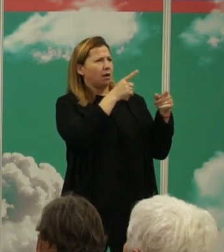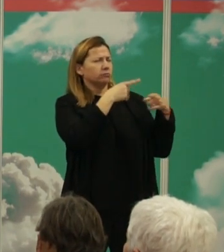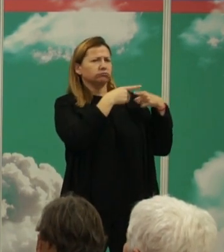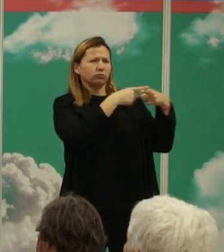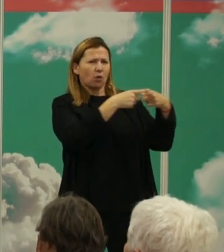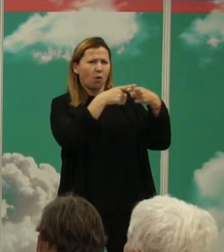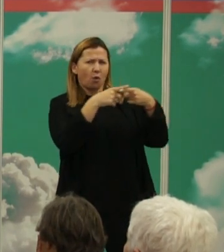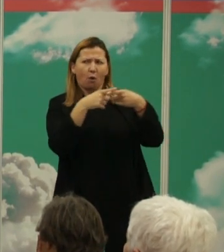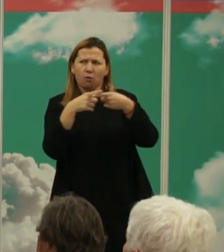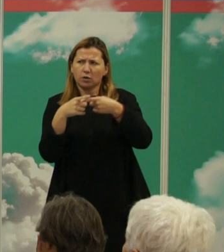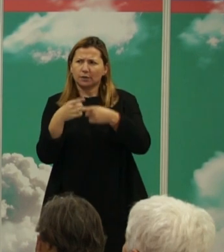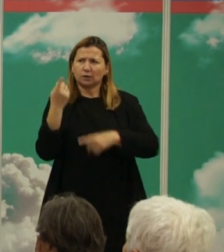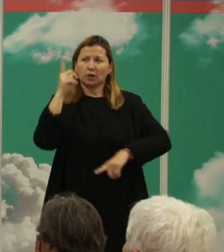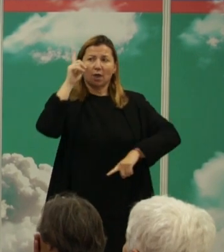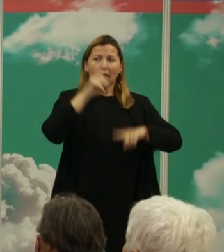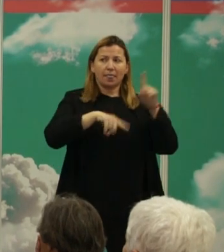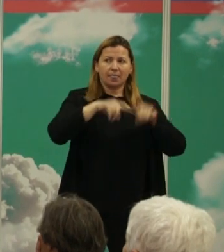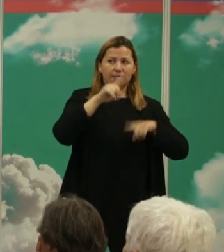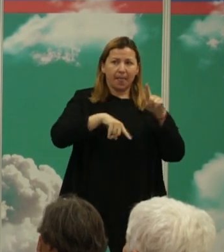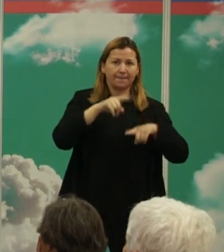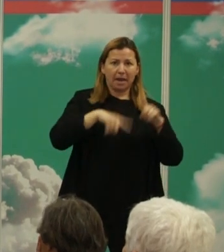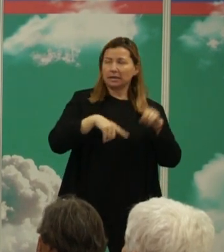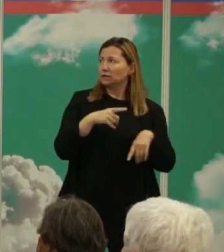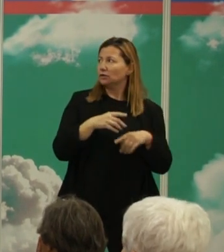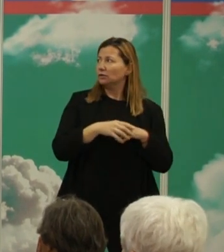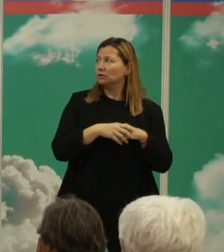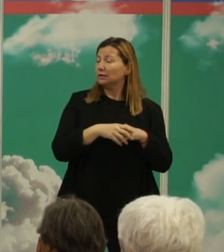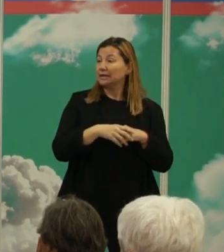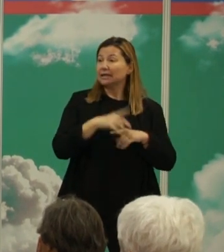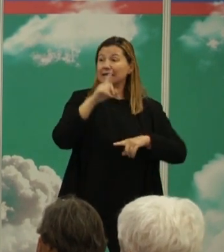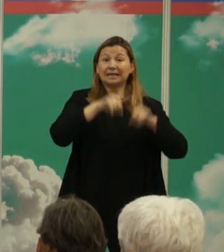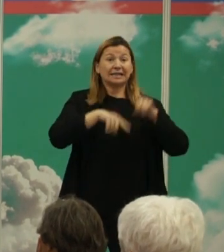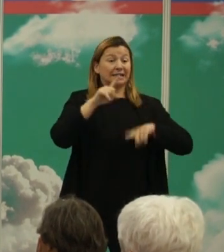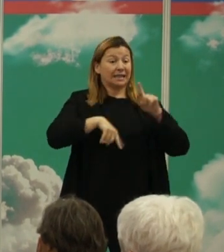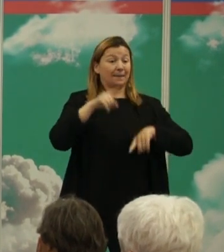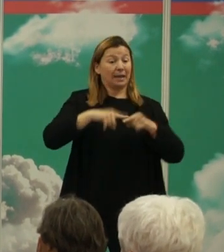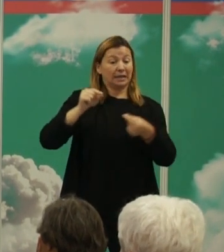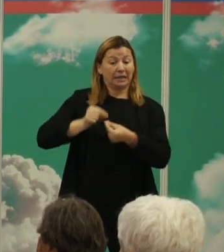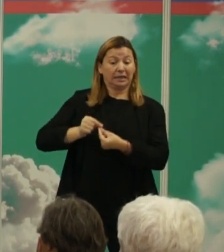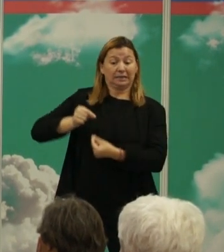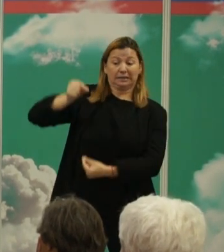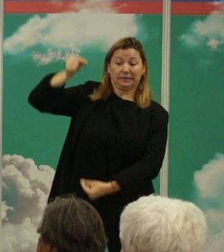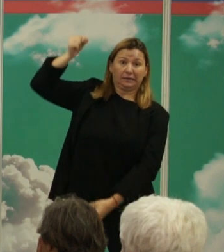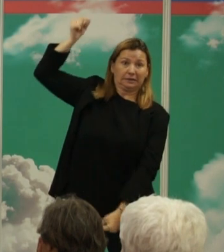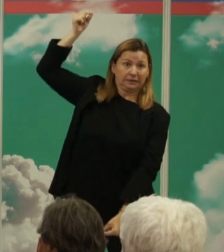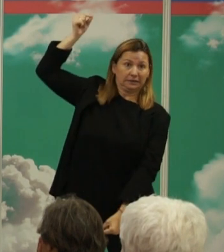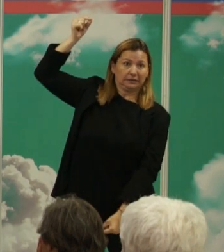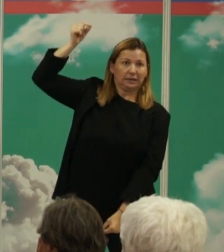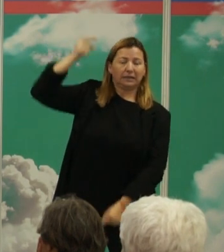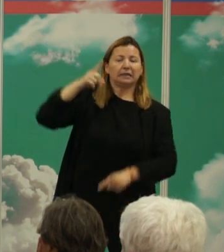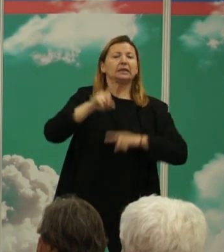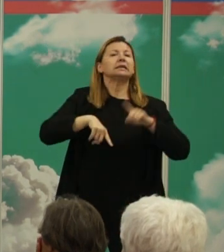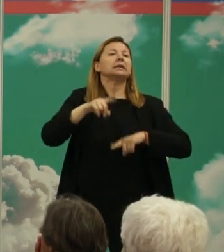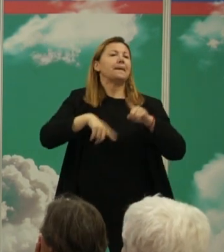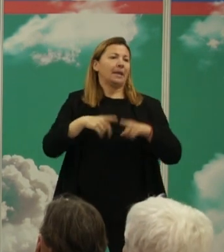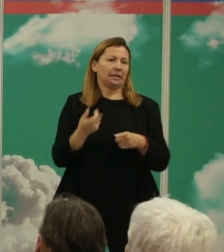tienes un tamaño o no tienes un tamaño así que el tamaño depende de la posición que tú tengas en este árbol de familia en